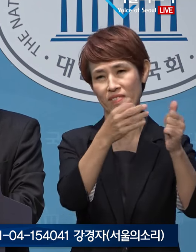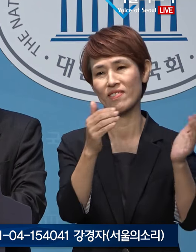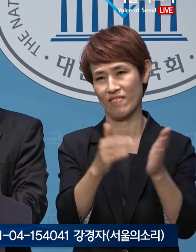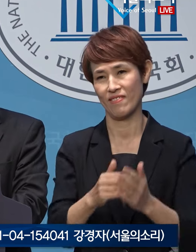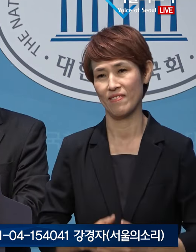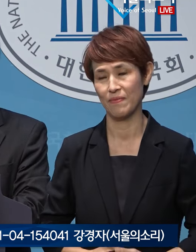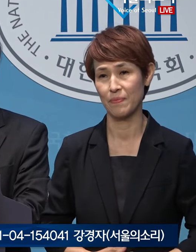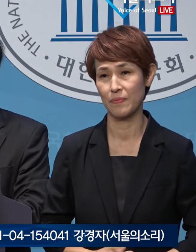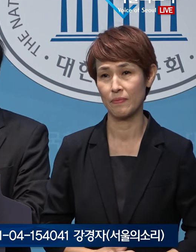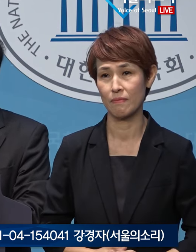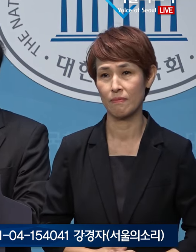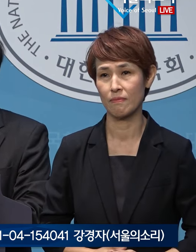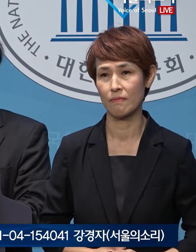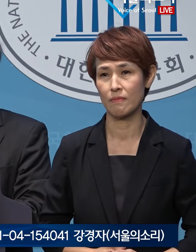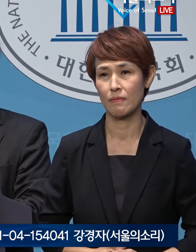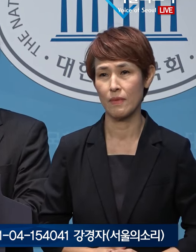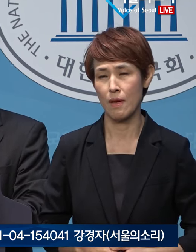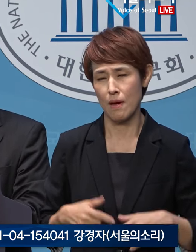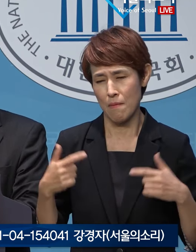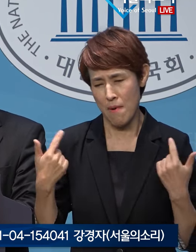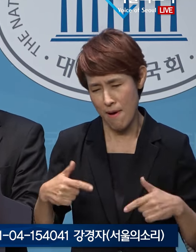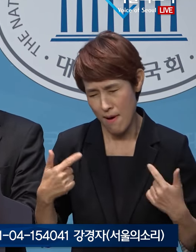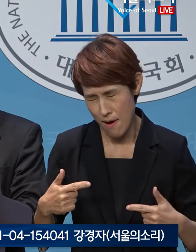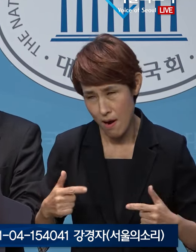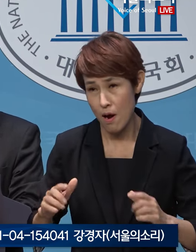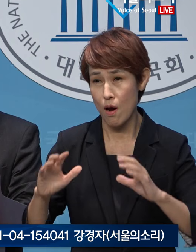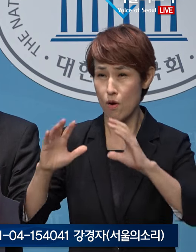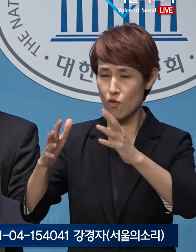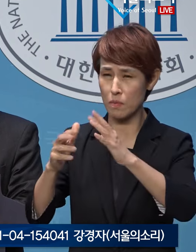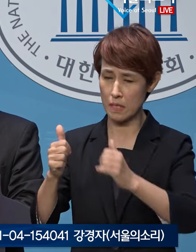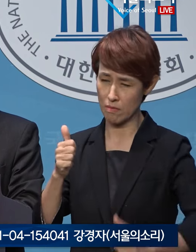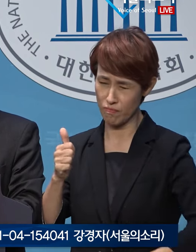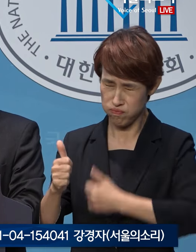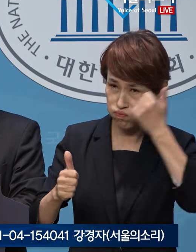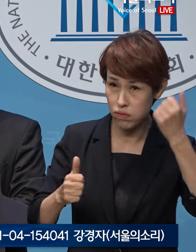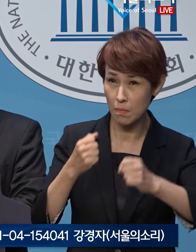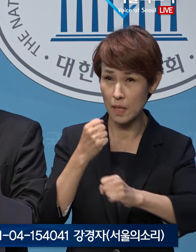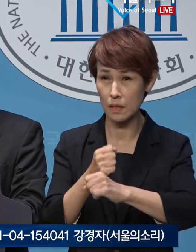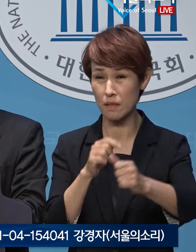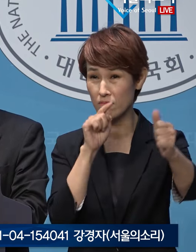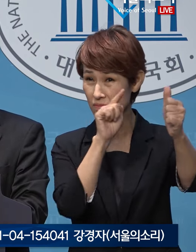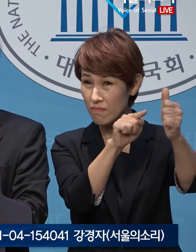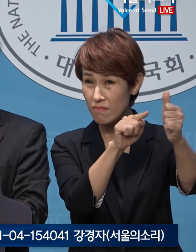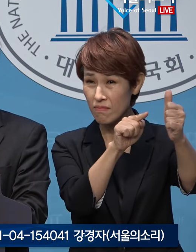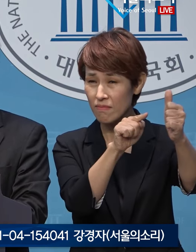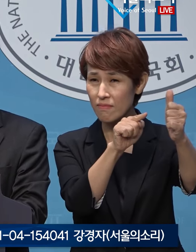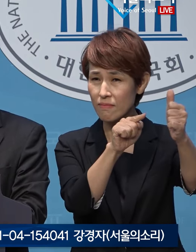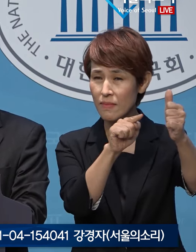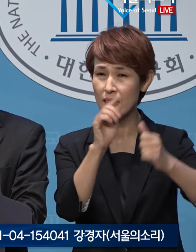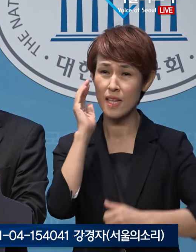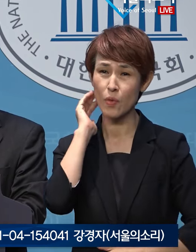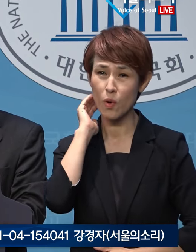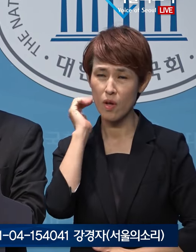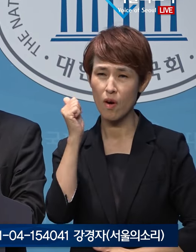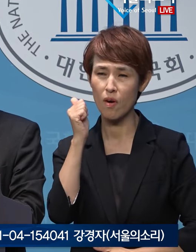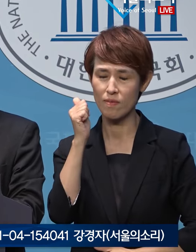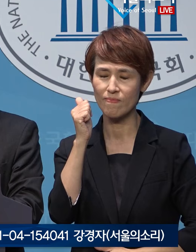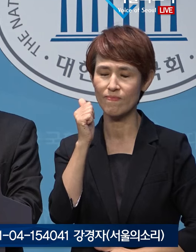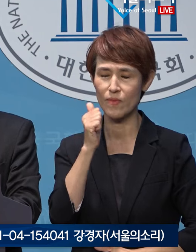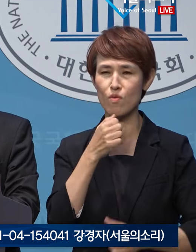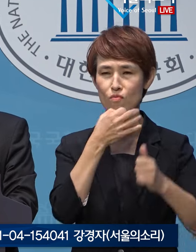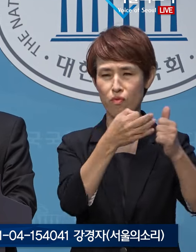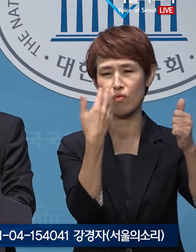날만 새면 국민을 환하게 만드는 그를 이제부터 대통령이라고 부릅니다.